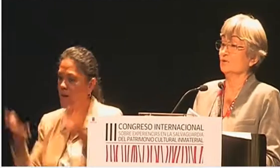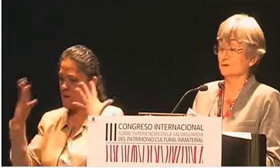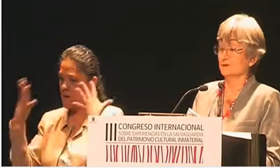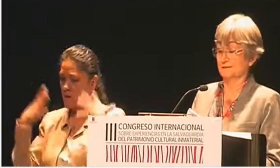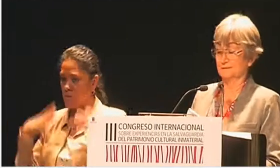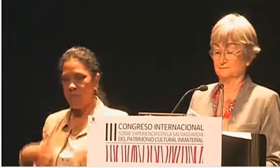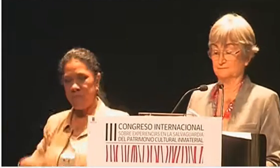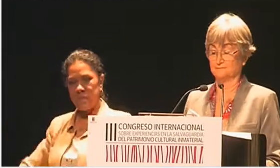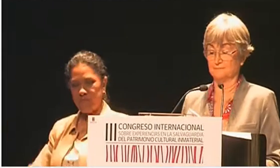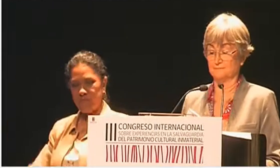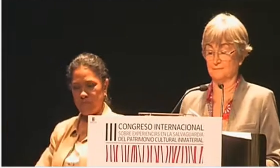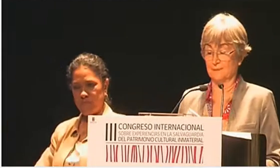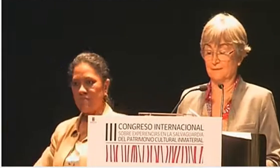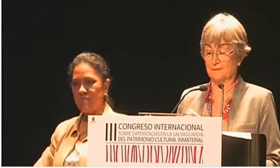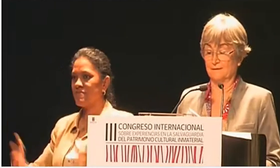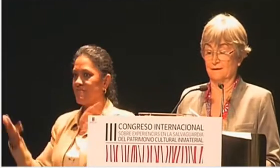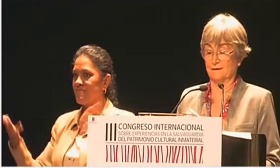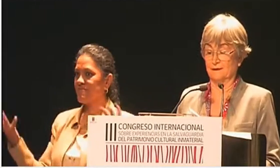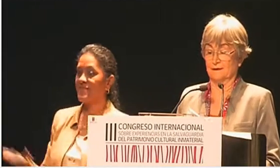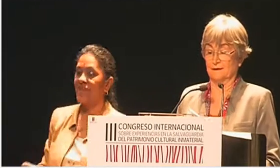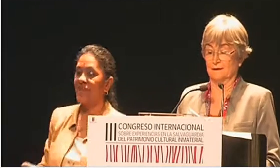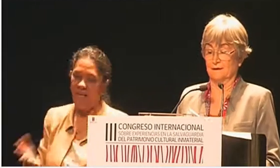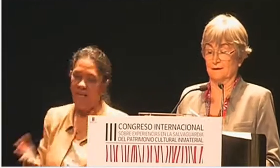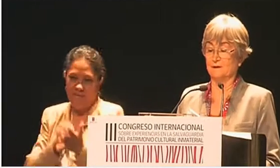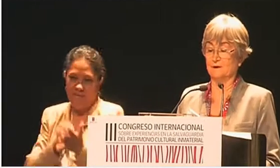ejecutan.